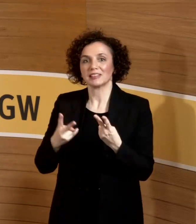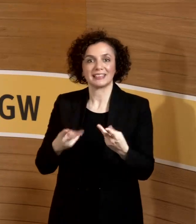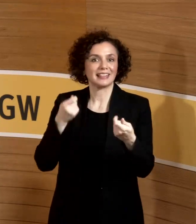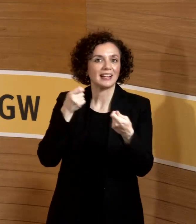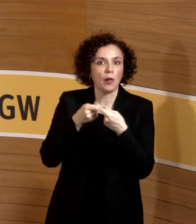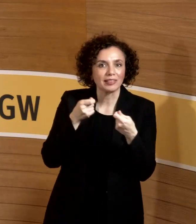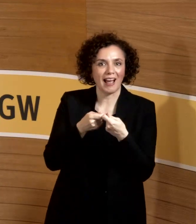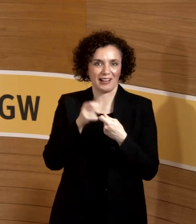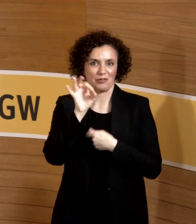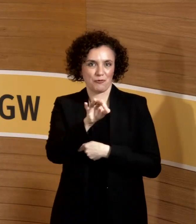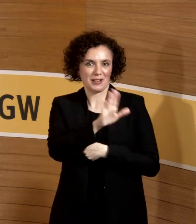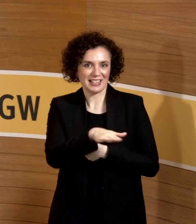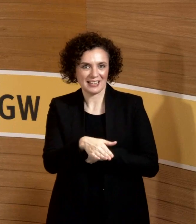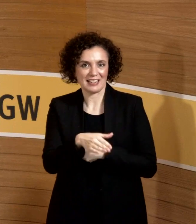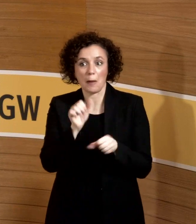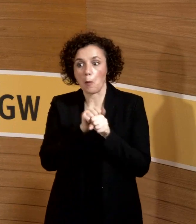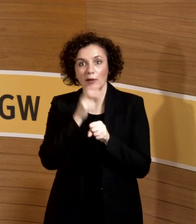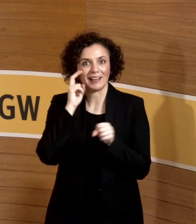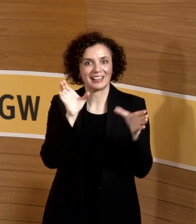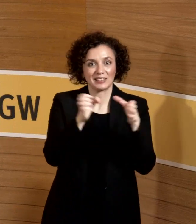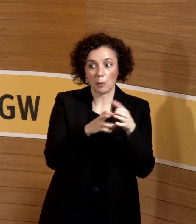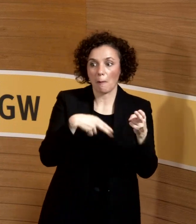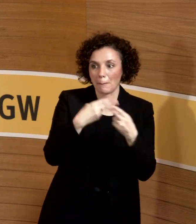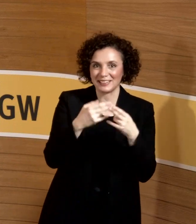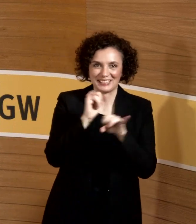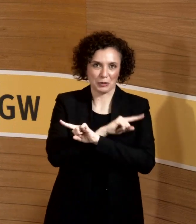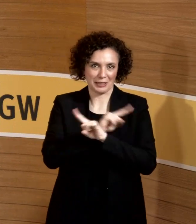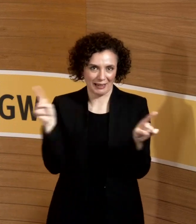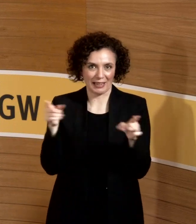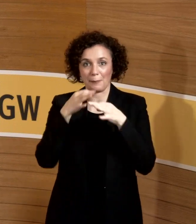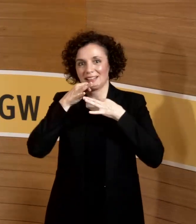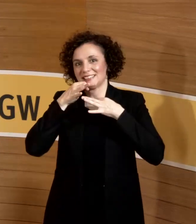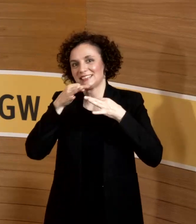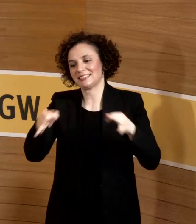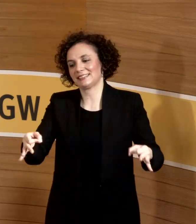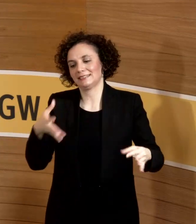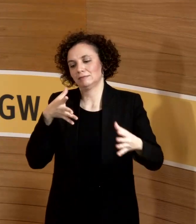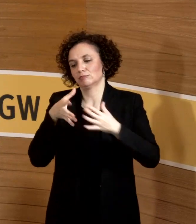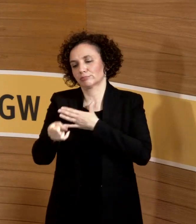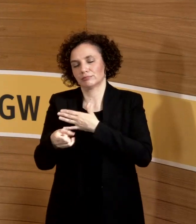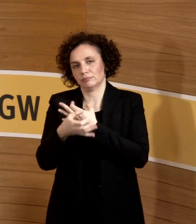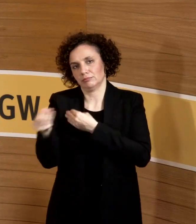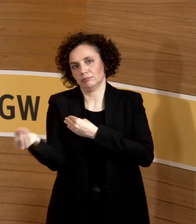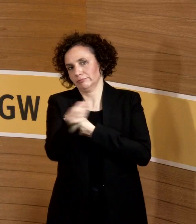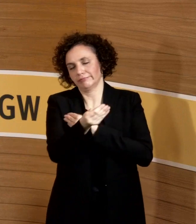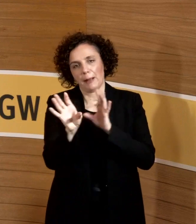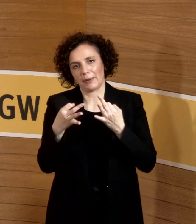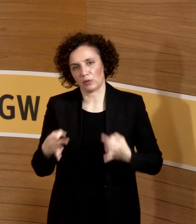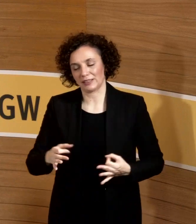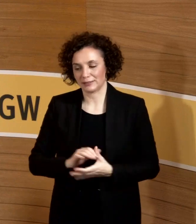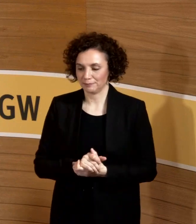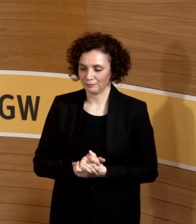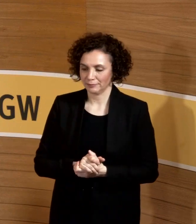gehen und was geht nicht. So, dann schauen wir mal. Da ist sozusagen ein Teil in dieser